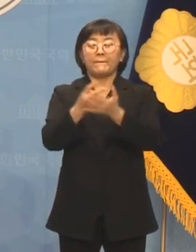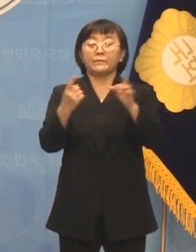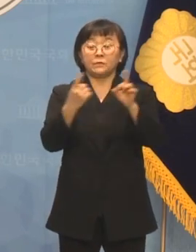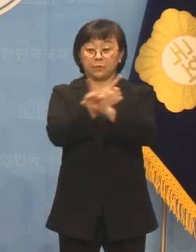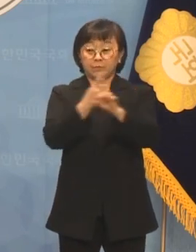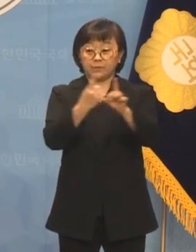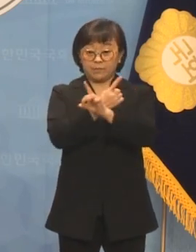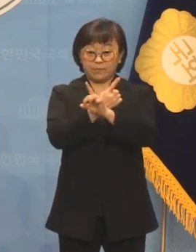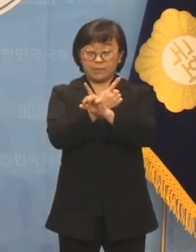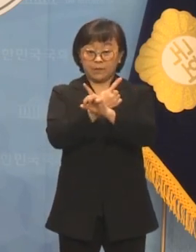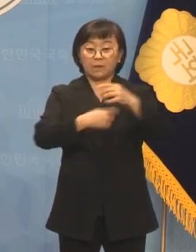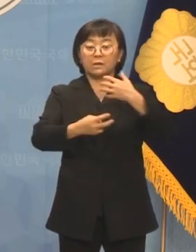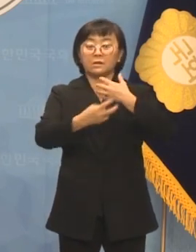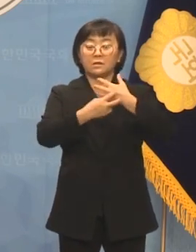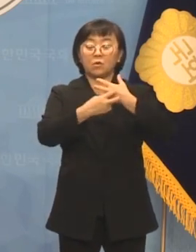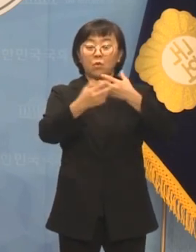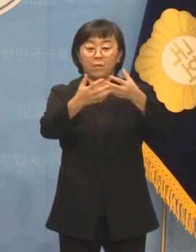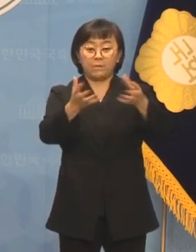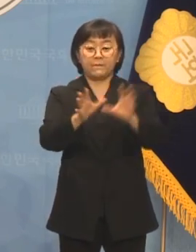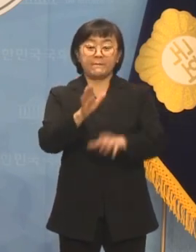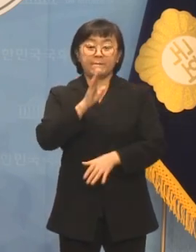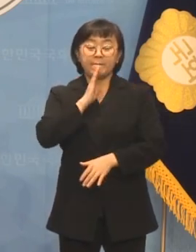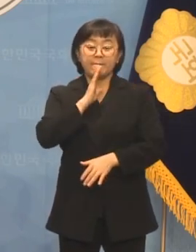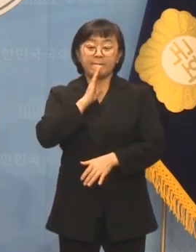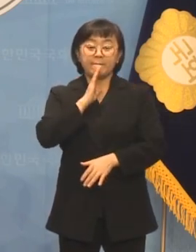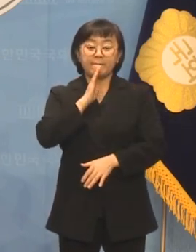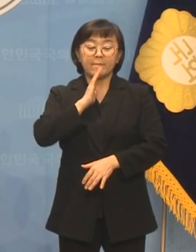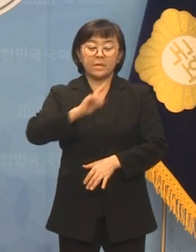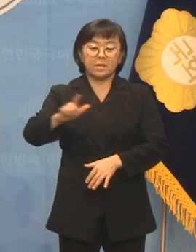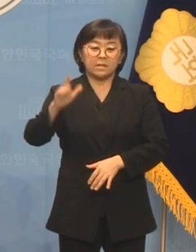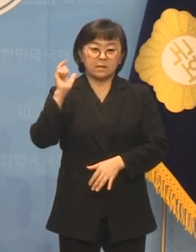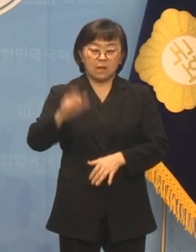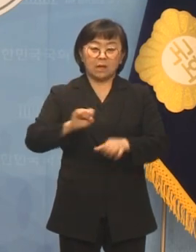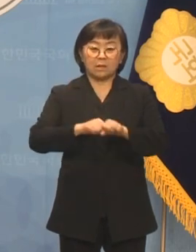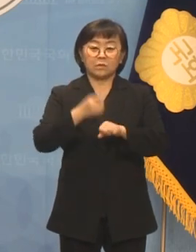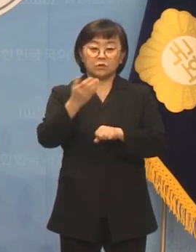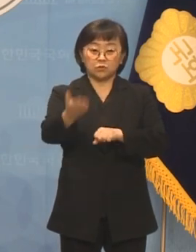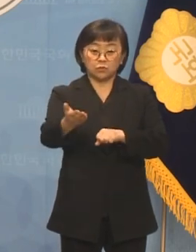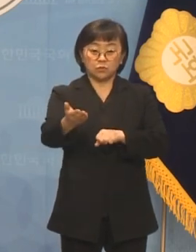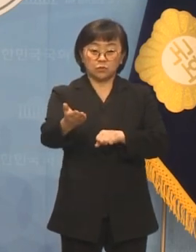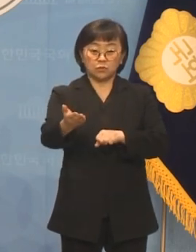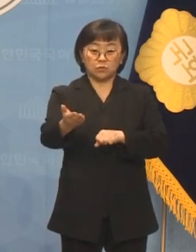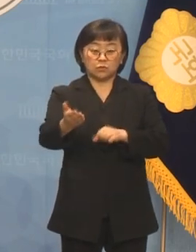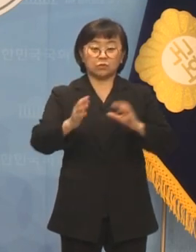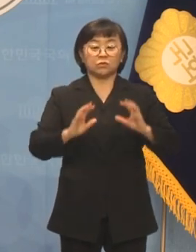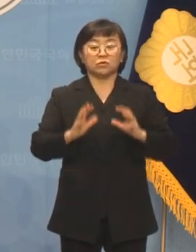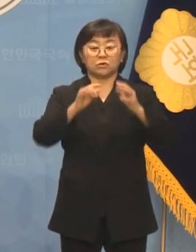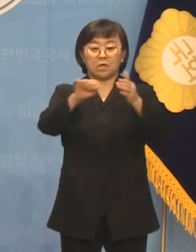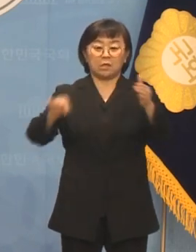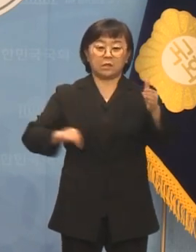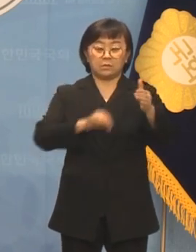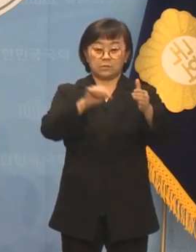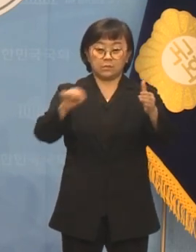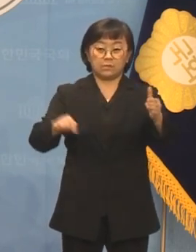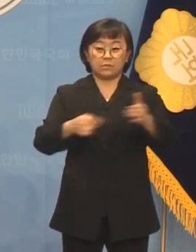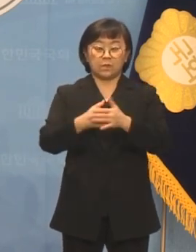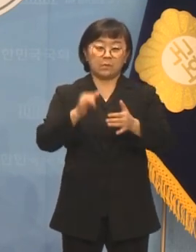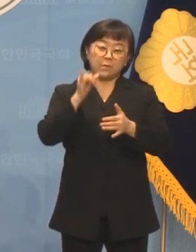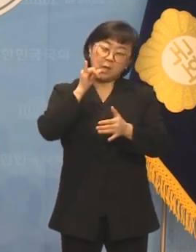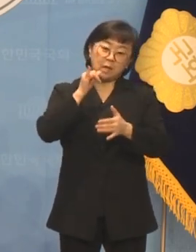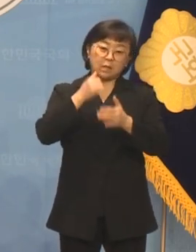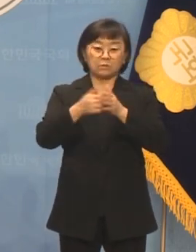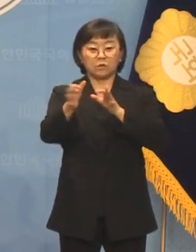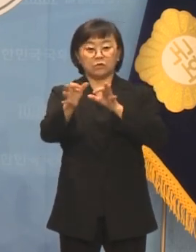의료진이라 할지라도 강력하게 처벌하고 국가 내부에서부터 마약